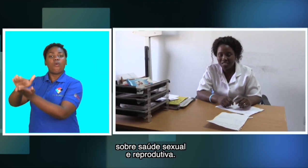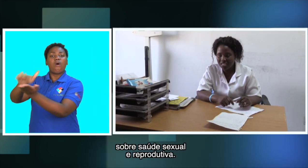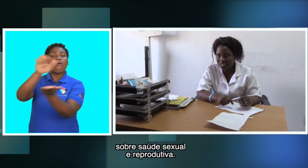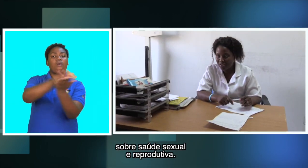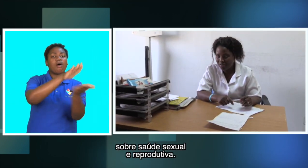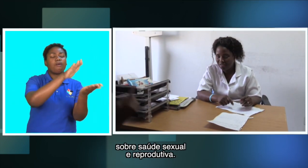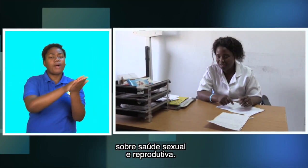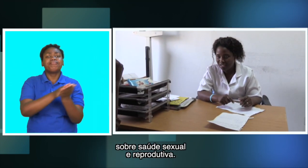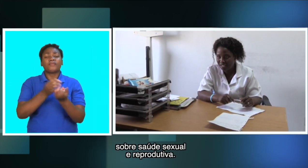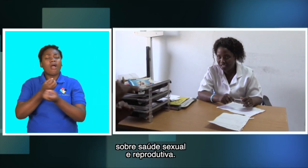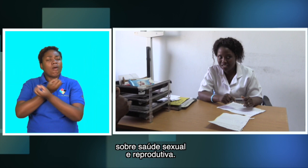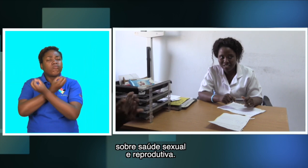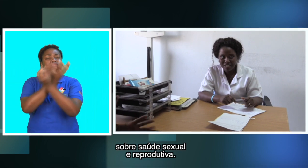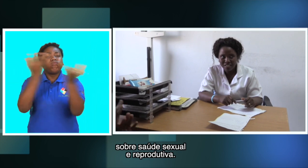saúde sexual e reprodutiva.